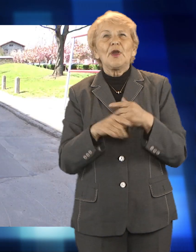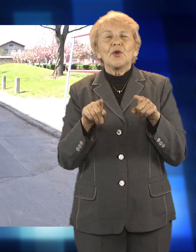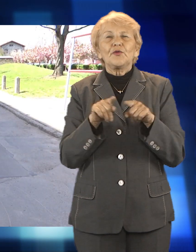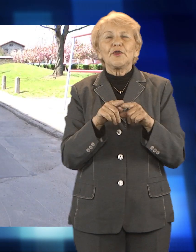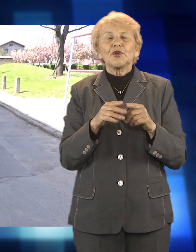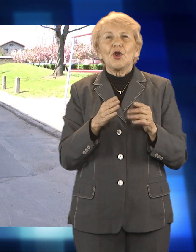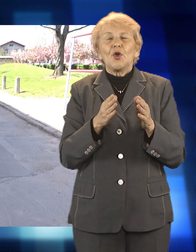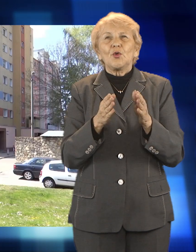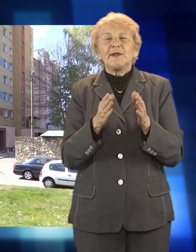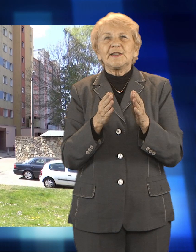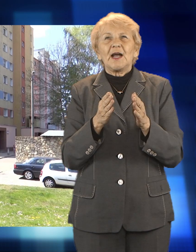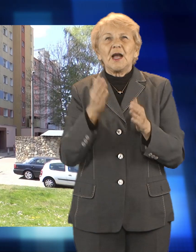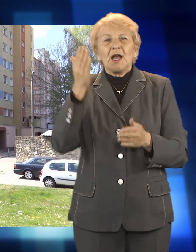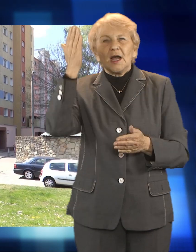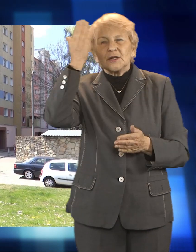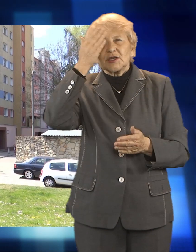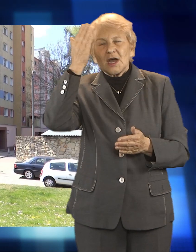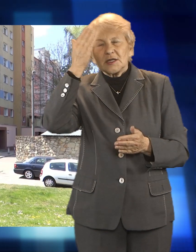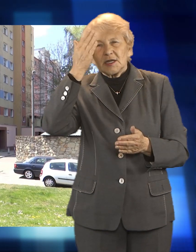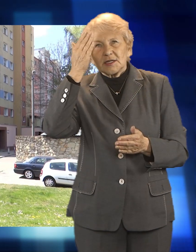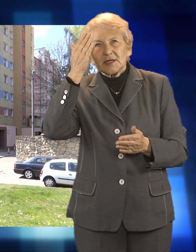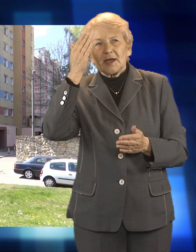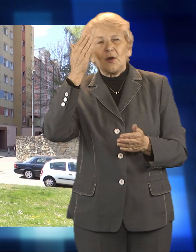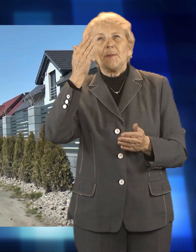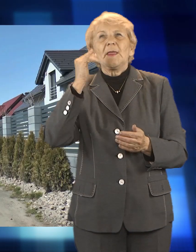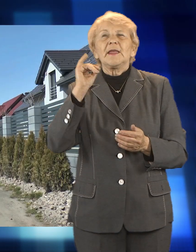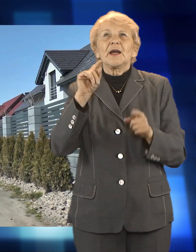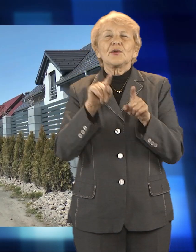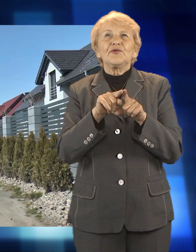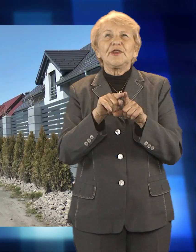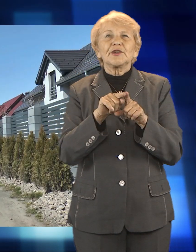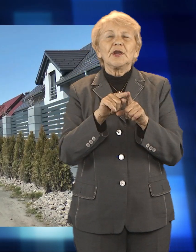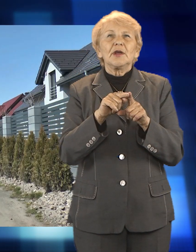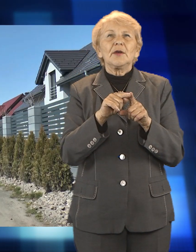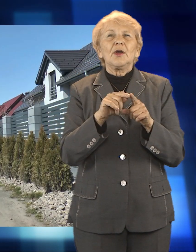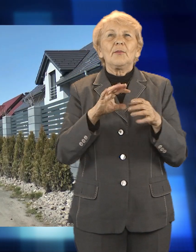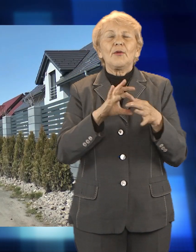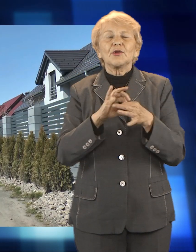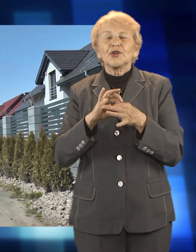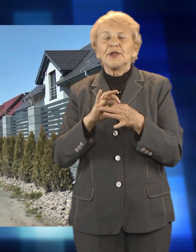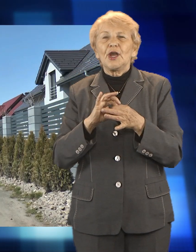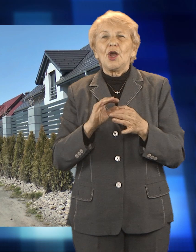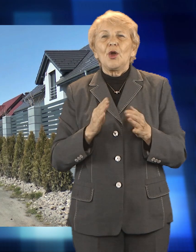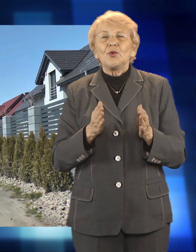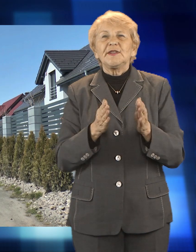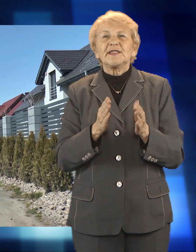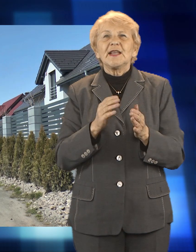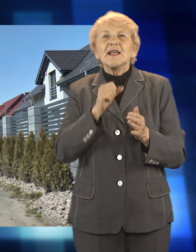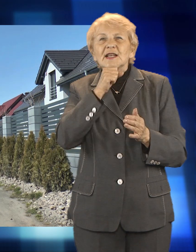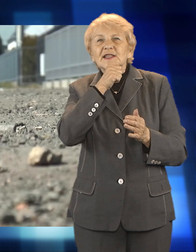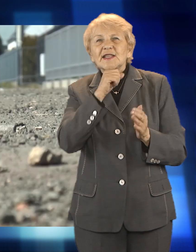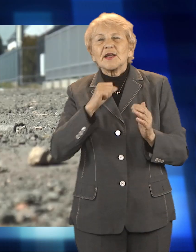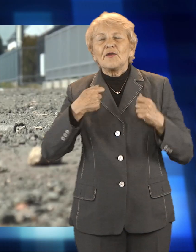Czarnieckiego, taka droga osiedlowa oraz przebudowa drogi łącznika między ulicą Anny i ulicą